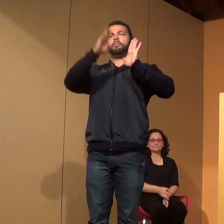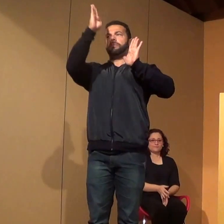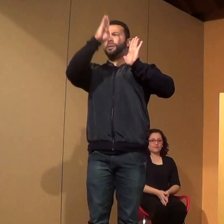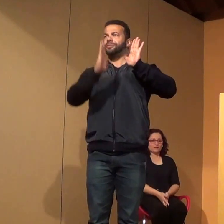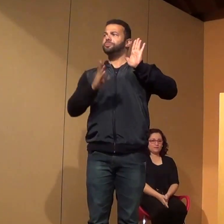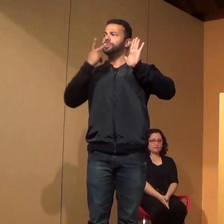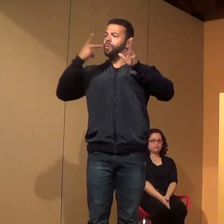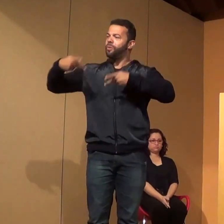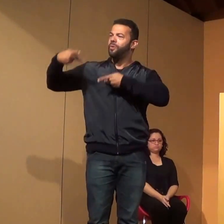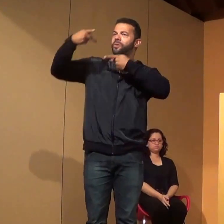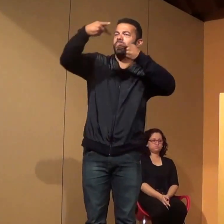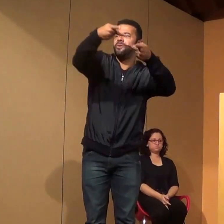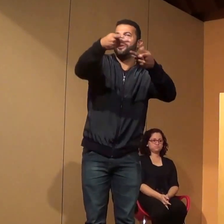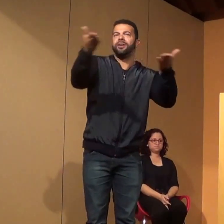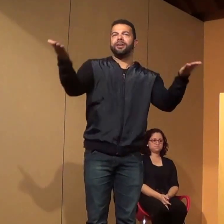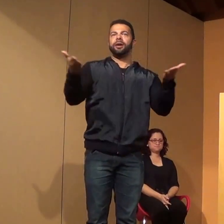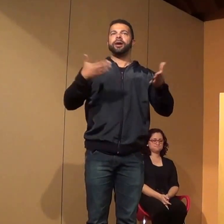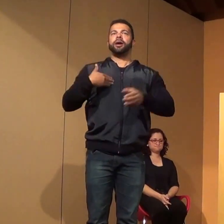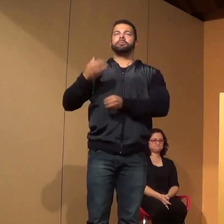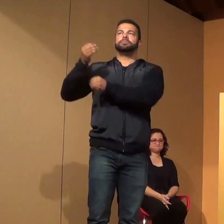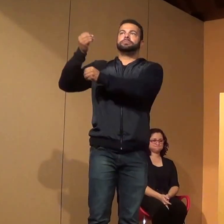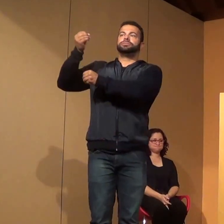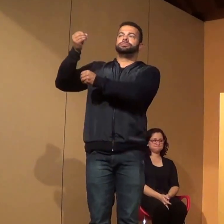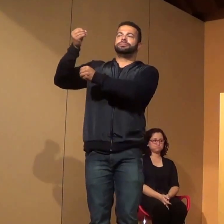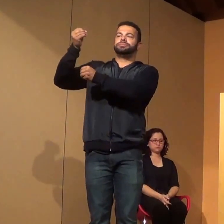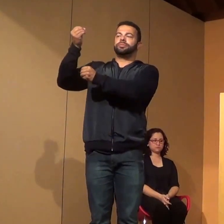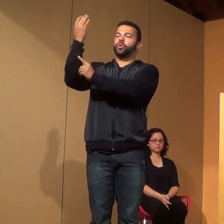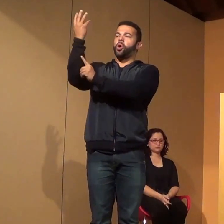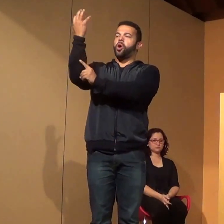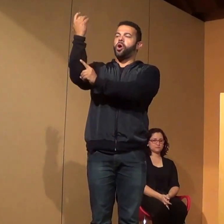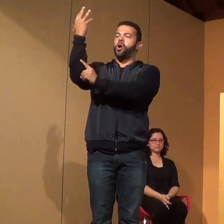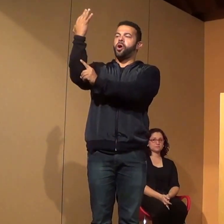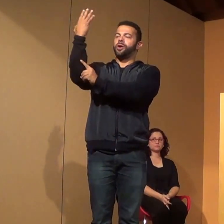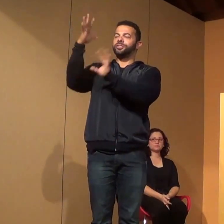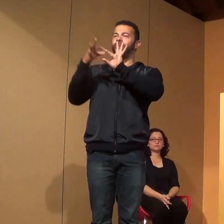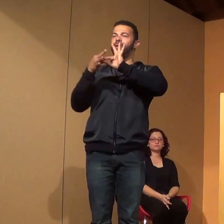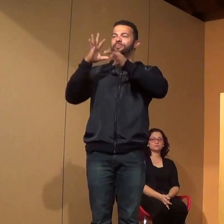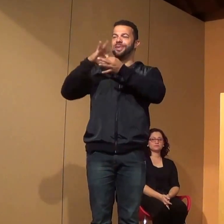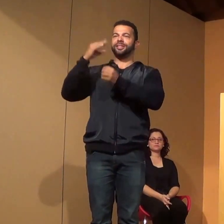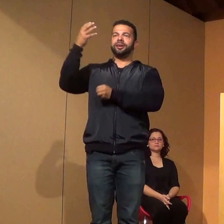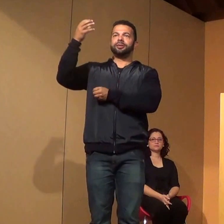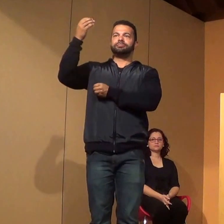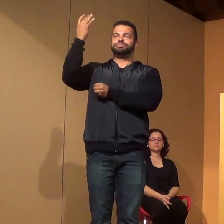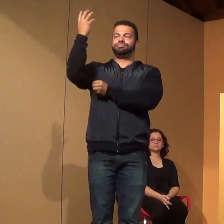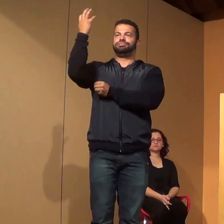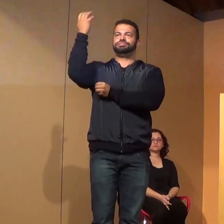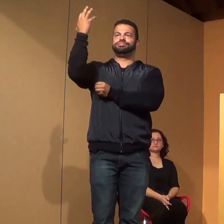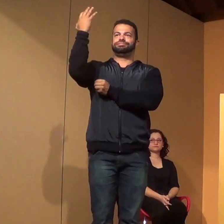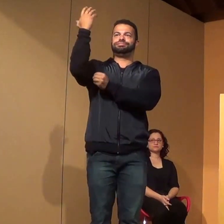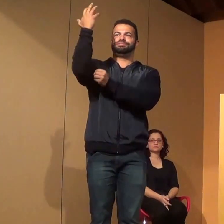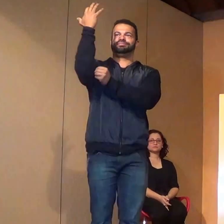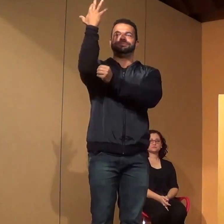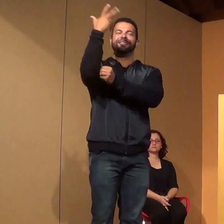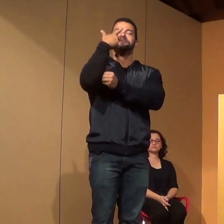convidado para conduzir a tocha. A tocha olímpica que eu ofereço a vocês que estão